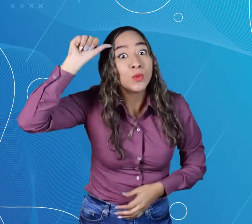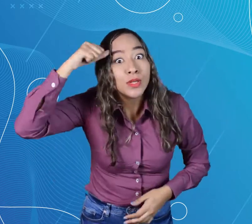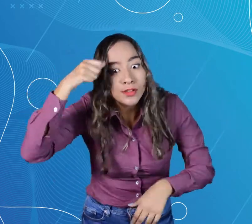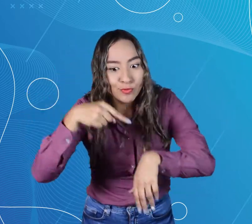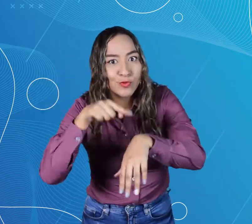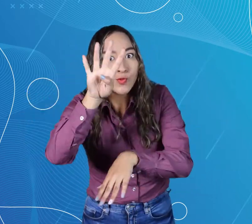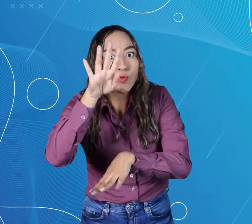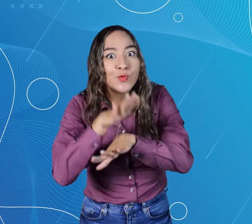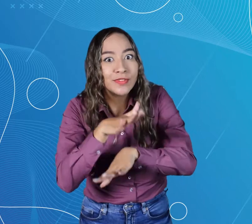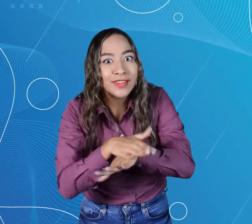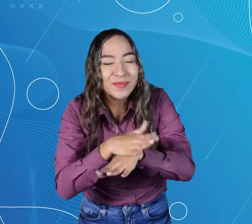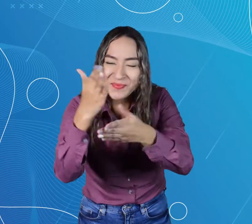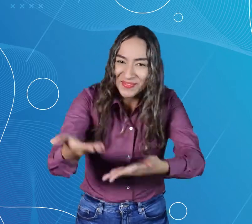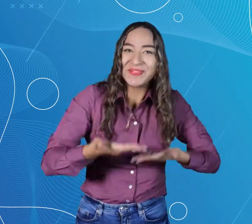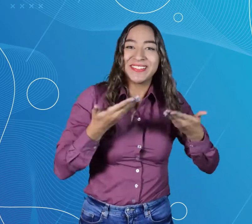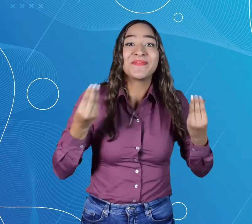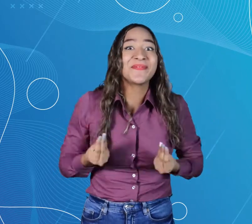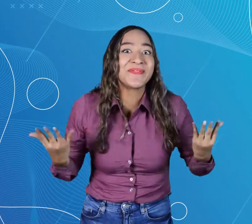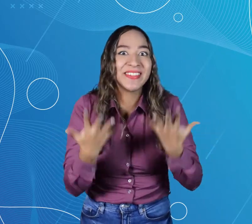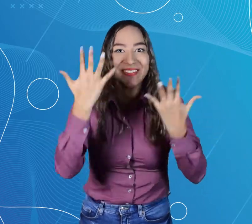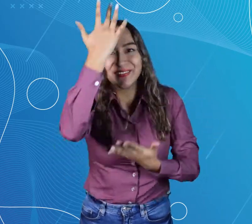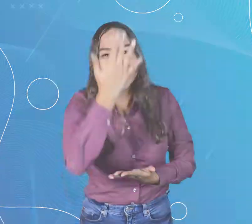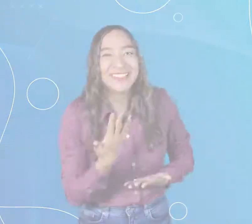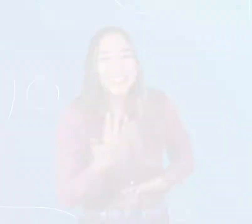recuerden, a las 4 de la tarde en el Facebook Live de FENASCOL.